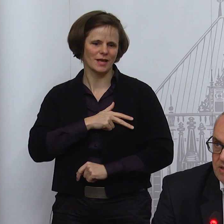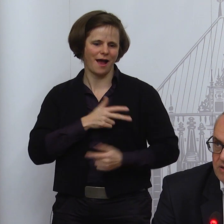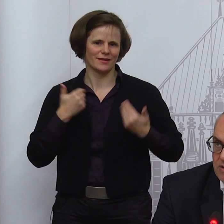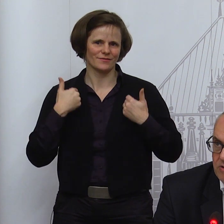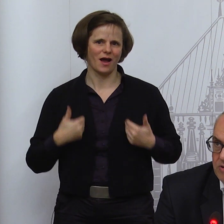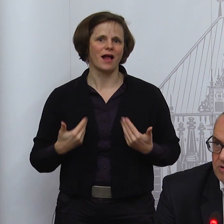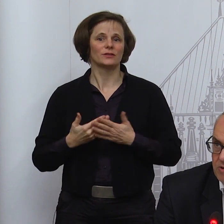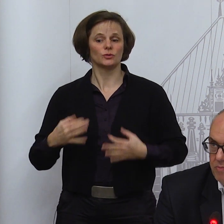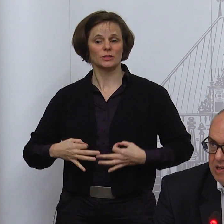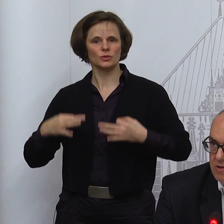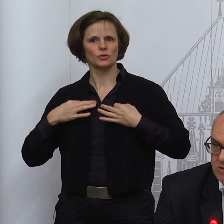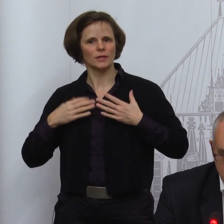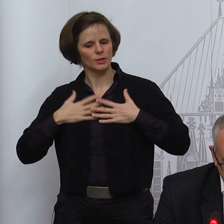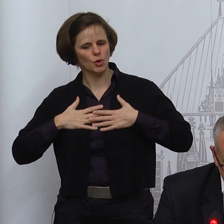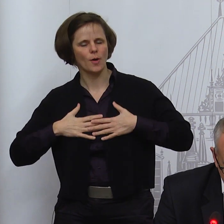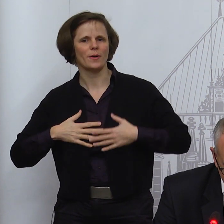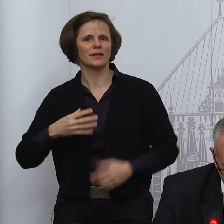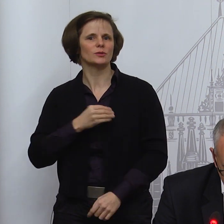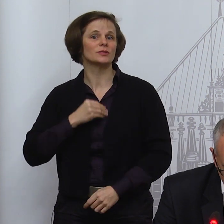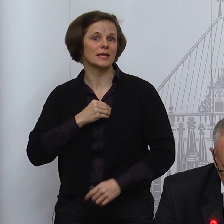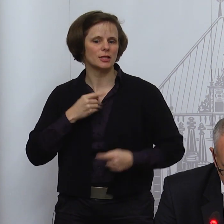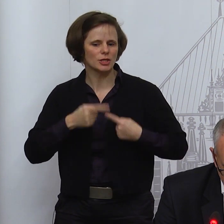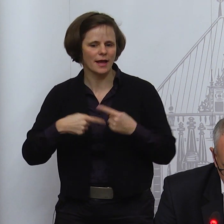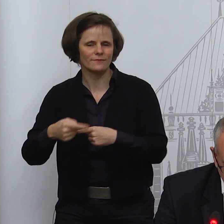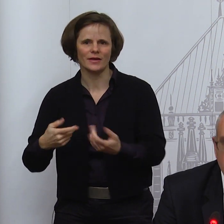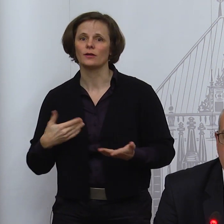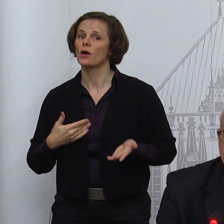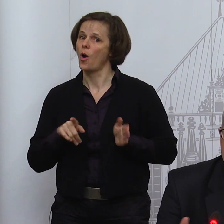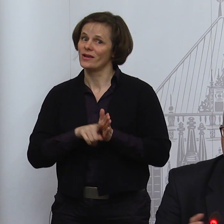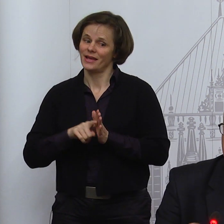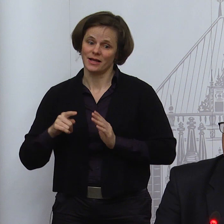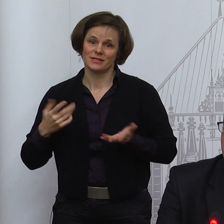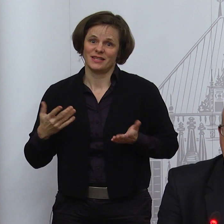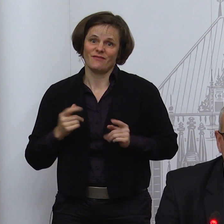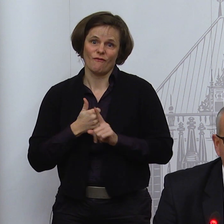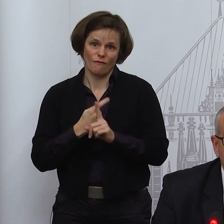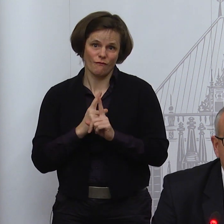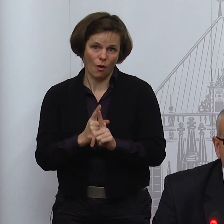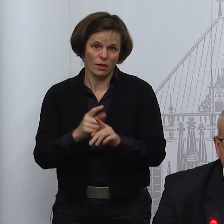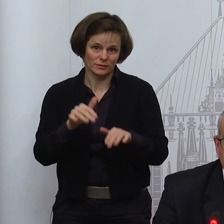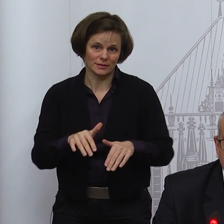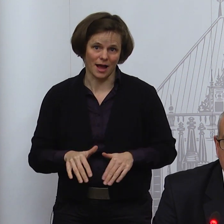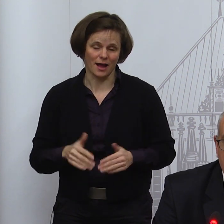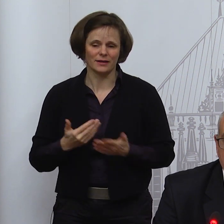und körperliche und seelische Entwicklung von Kindern haben können. Und all das so